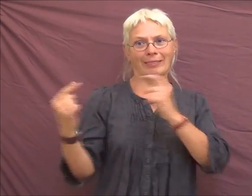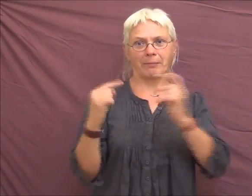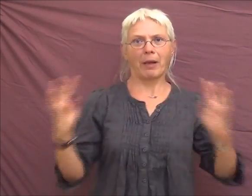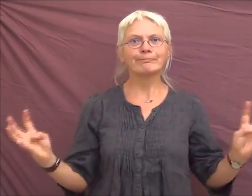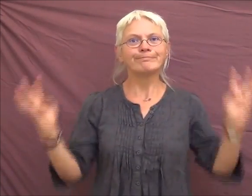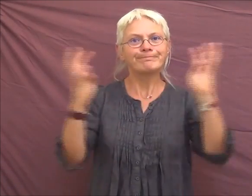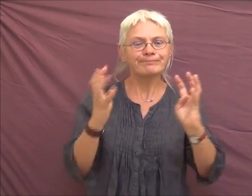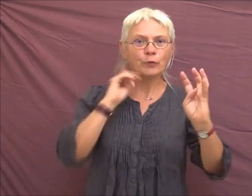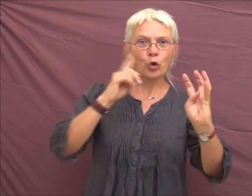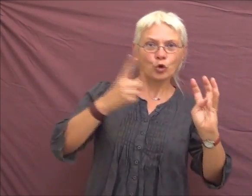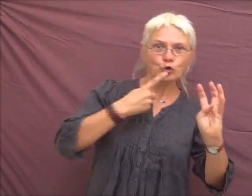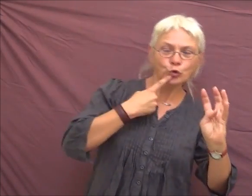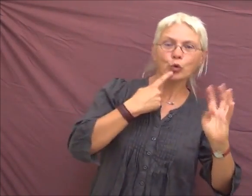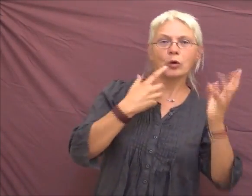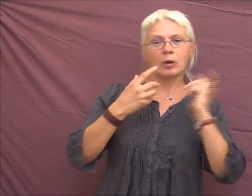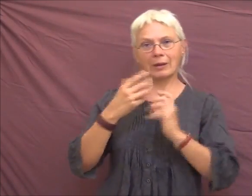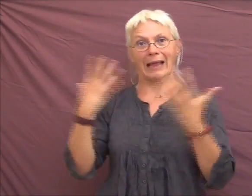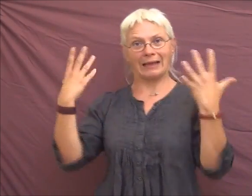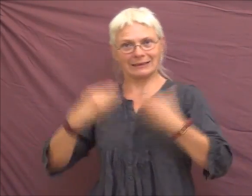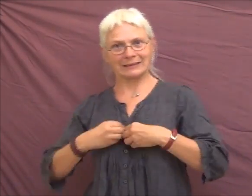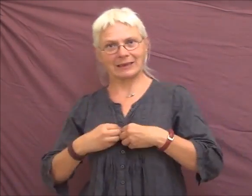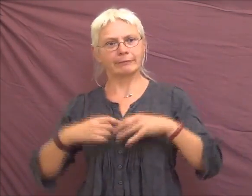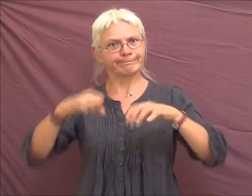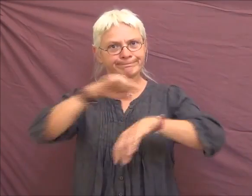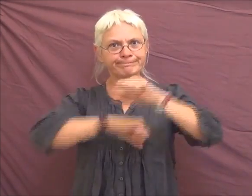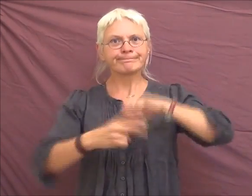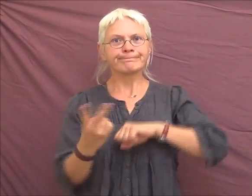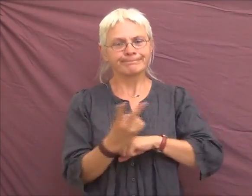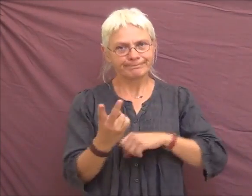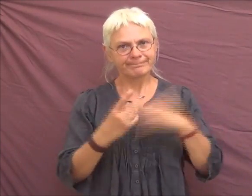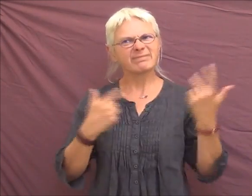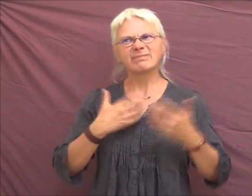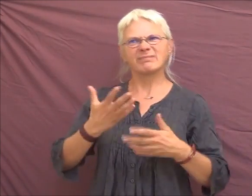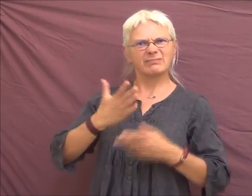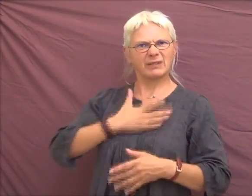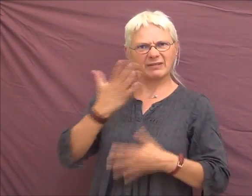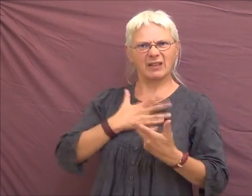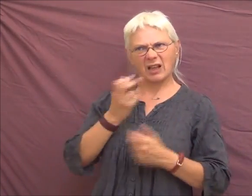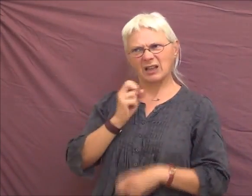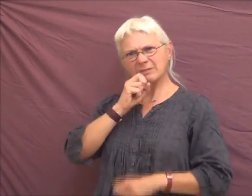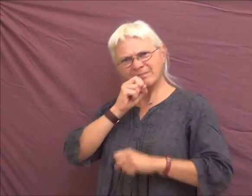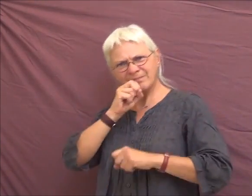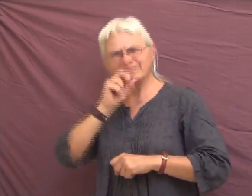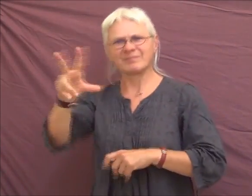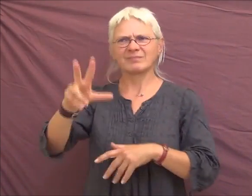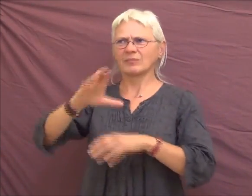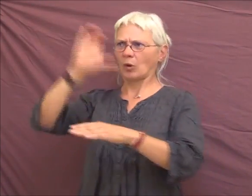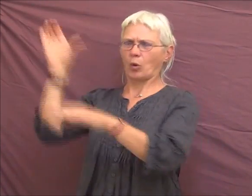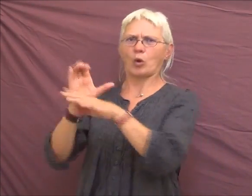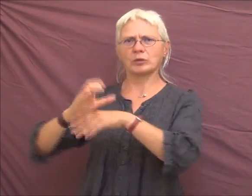été organisé par les sourds, sourdes et les intersexes pour dénoncer l'oppression médicale que subissent ces deux communautés.